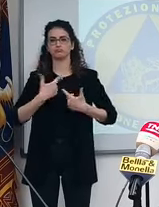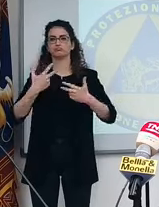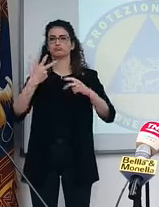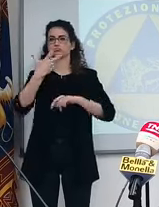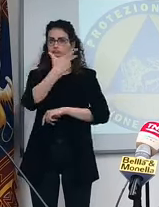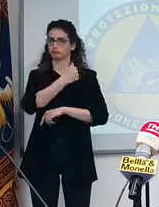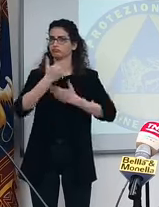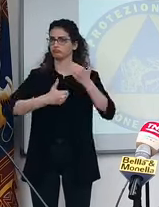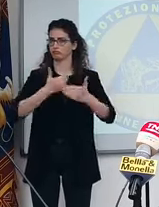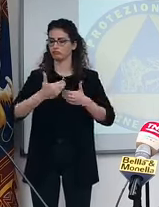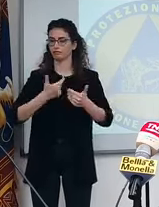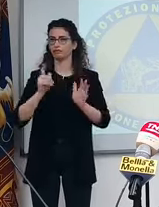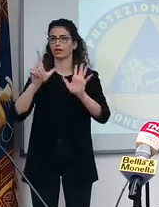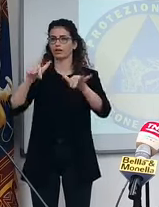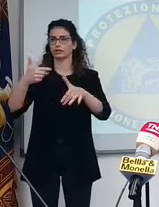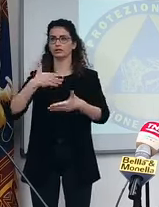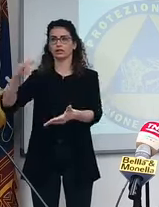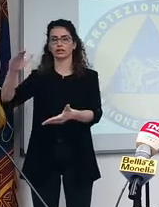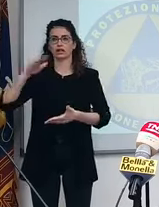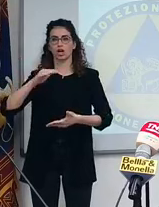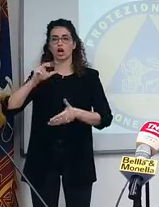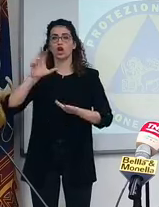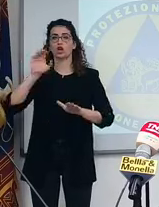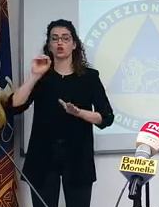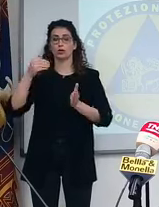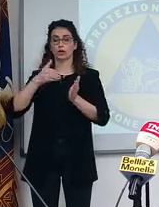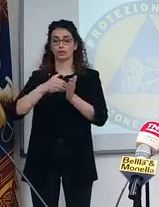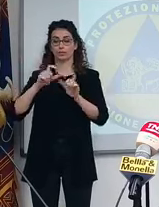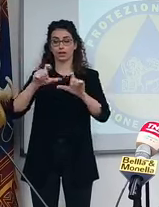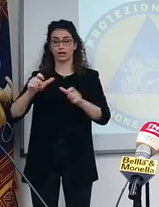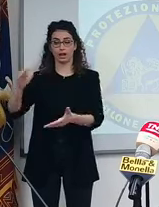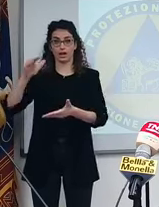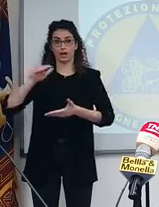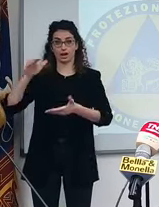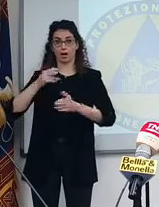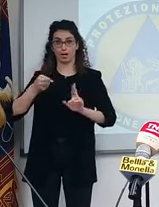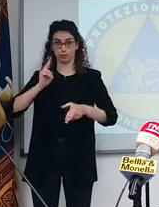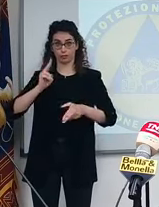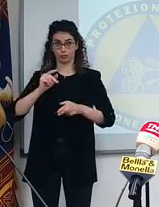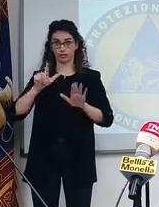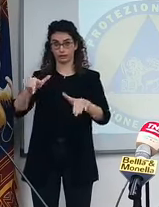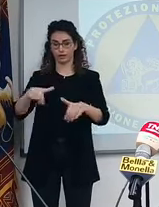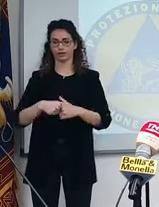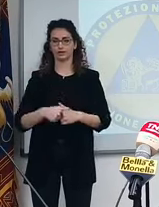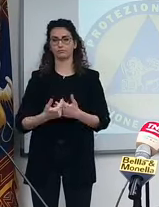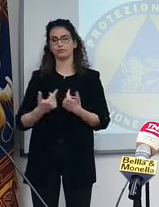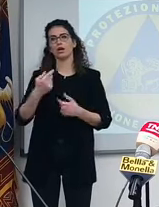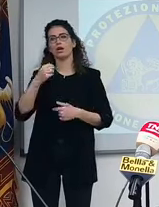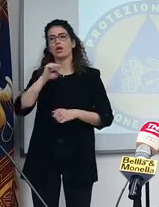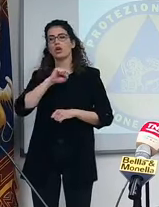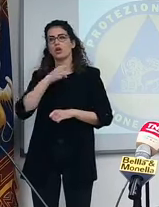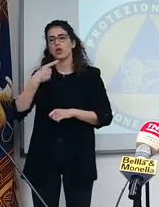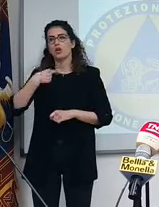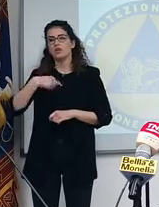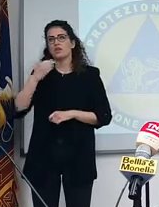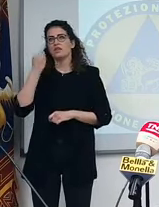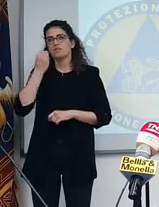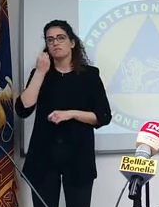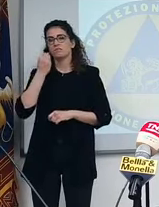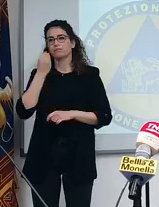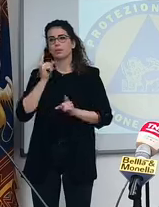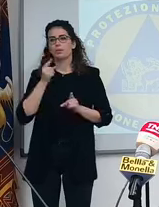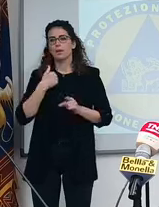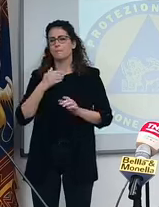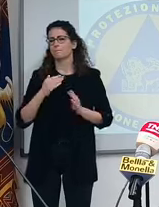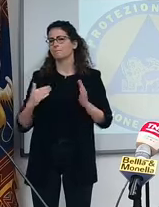prossima settimana ne abbiamo già 50.000 dosi in più a settimana. Noi consideriamo, ve l'ho già detto, massimo un paio di settimane